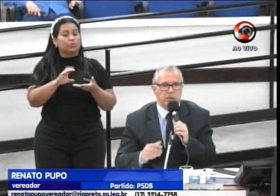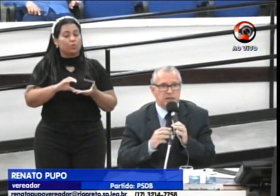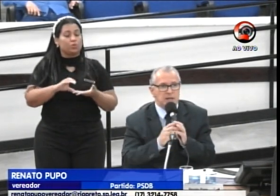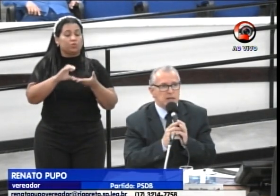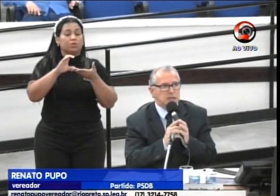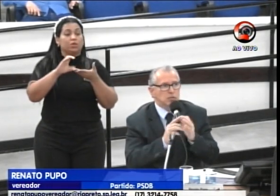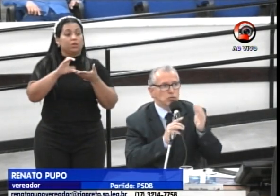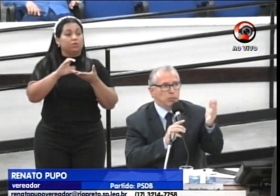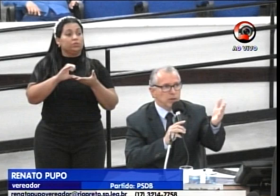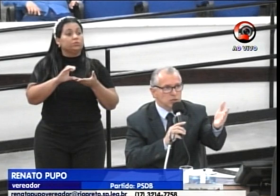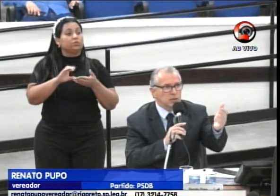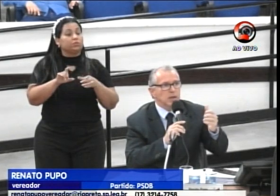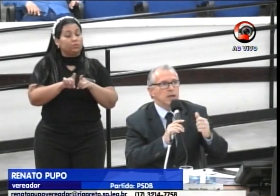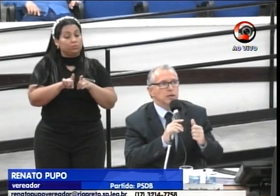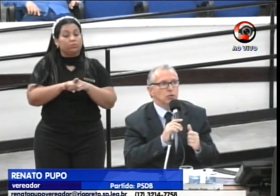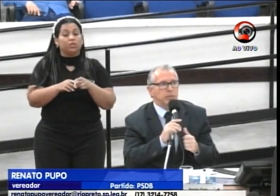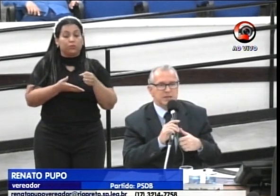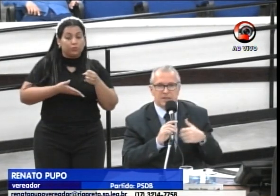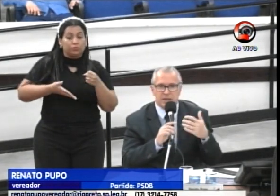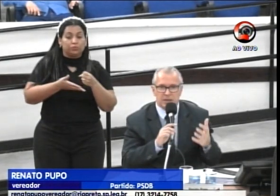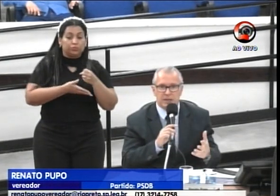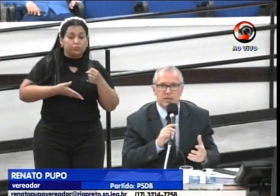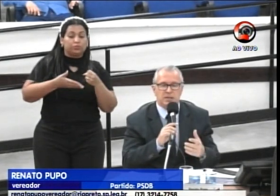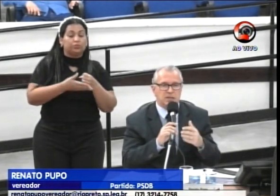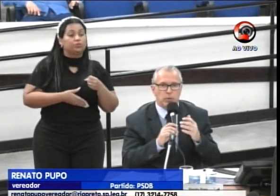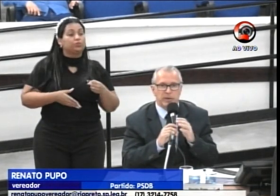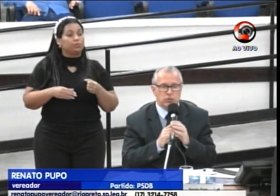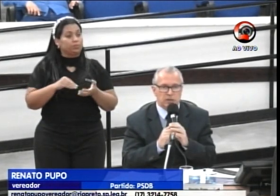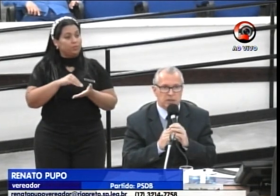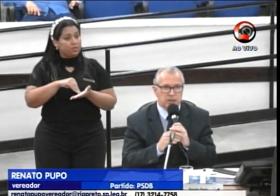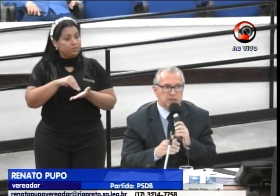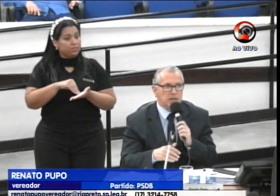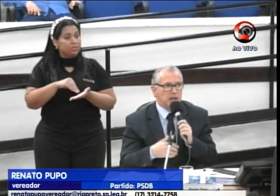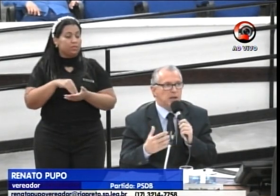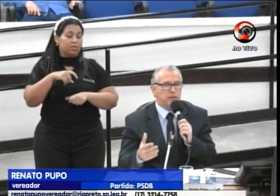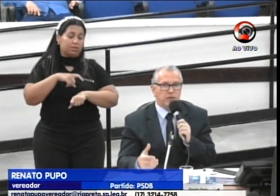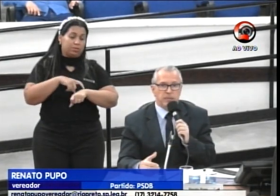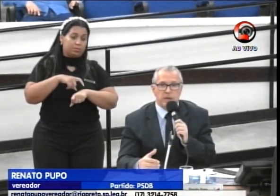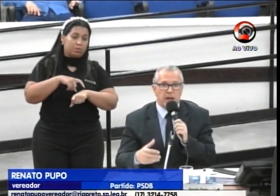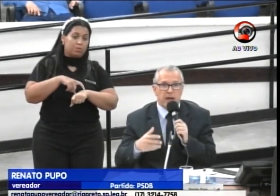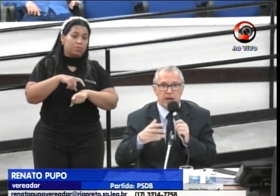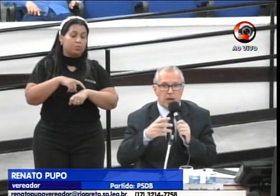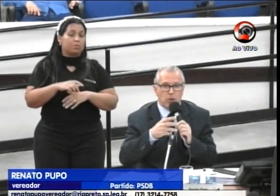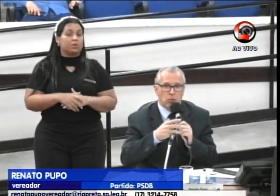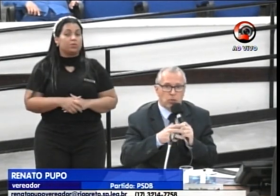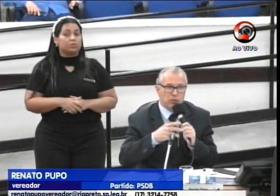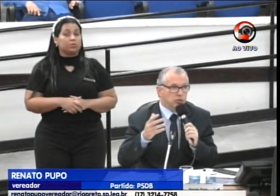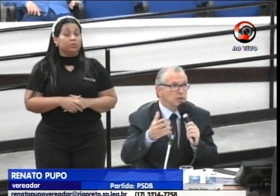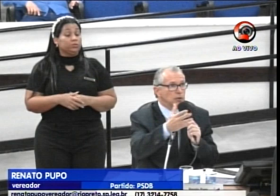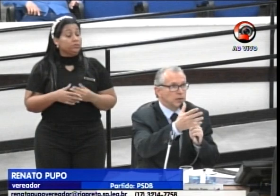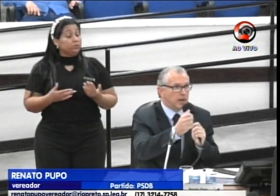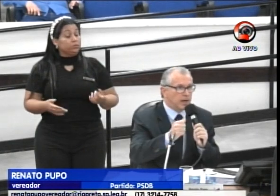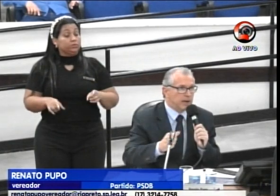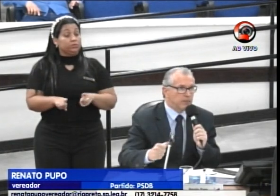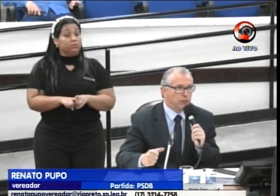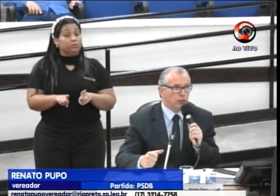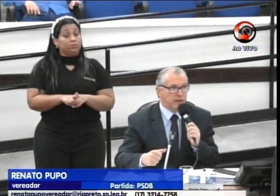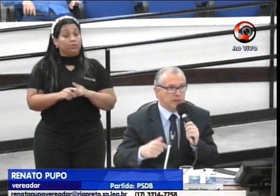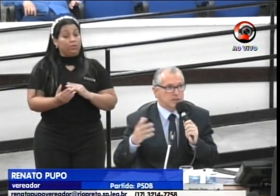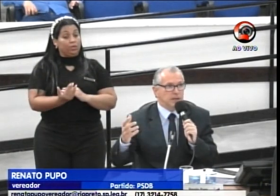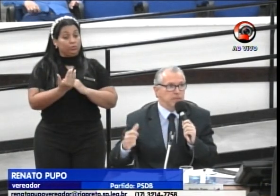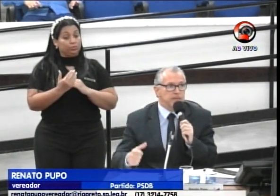municipais, esse suporte técnico para secretarias em momentos de crise, enfim, o auxílio na